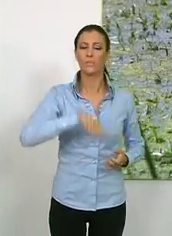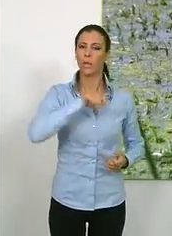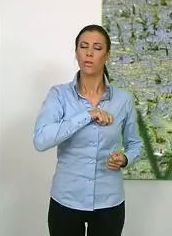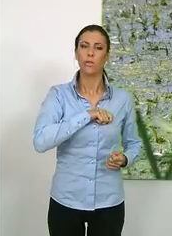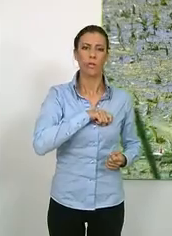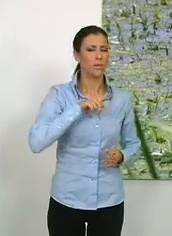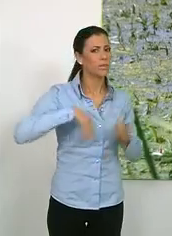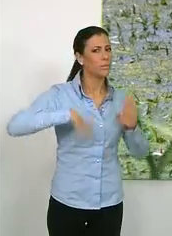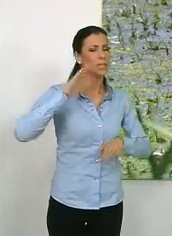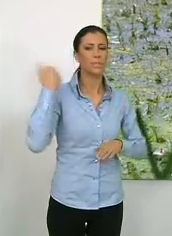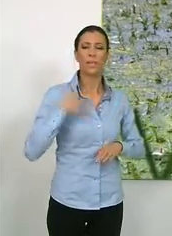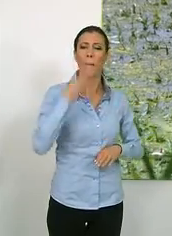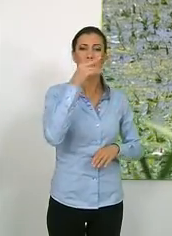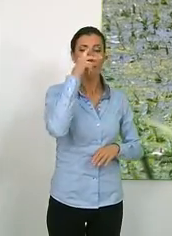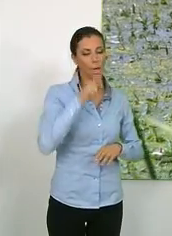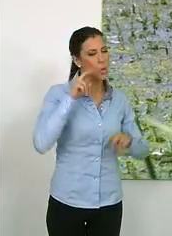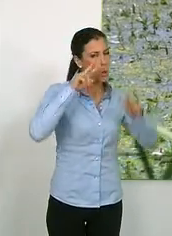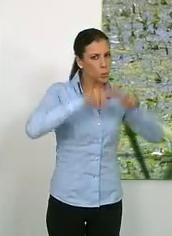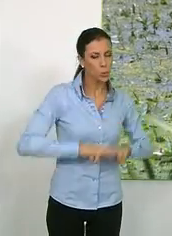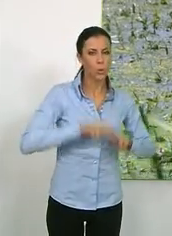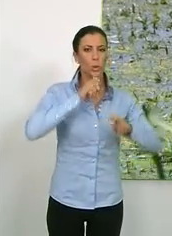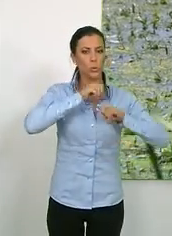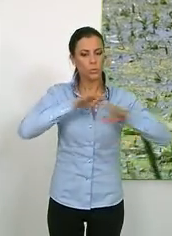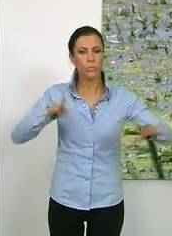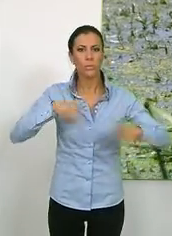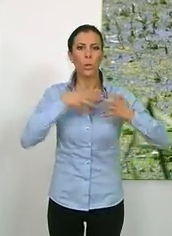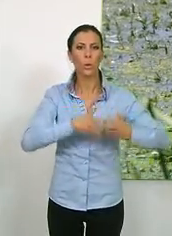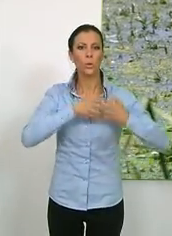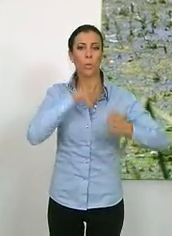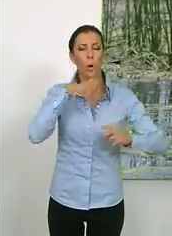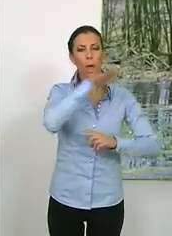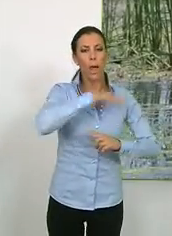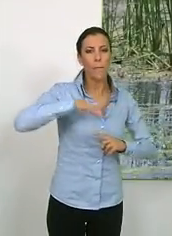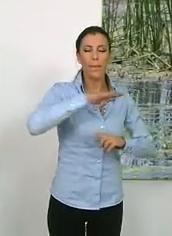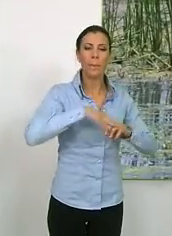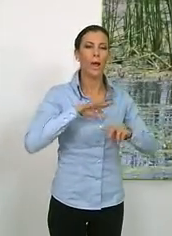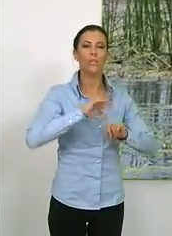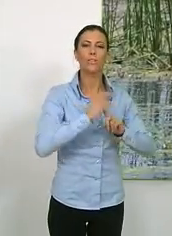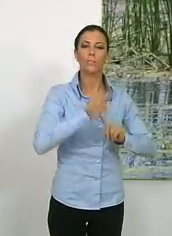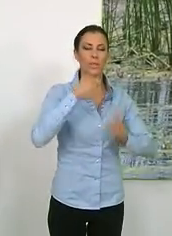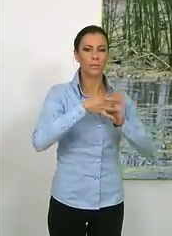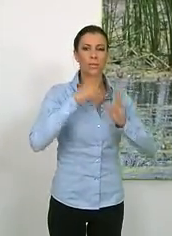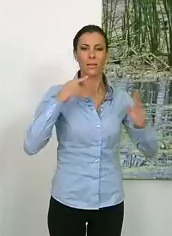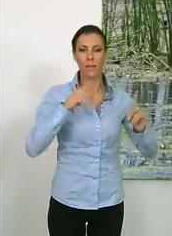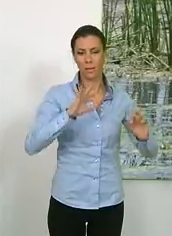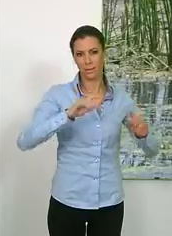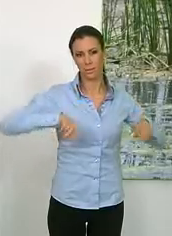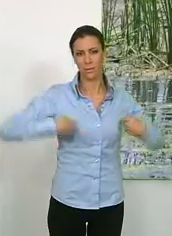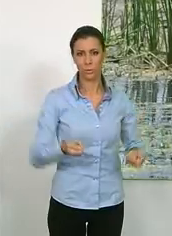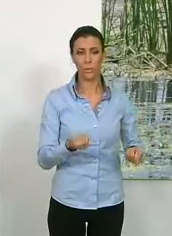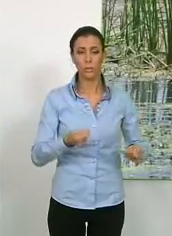más de 20 años de estudio, divulgación y lucha ambiental por el espacio natural. El último de los humedales